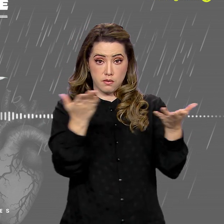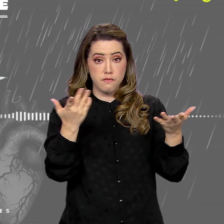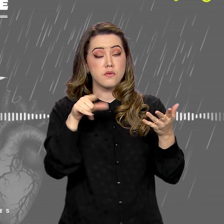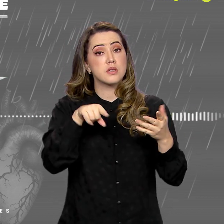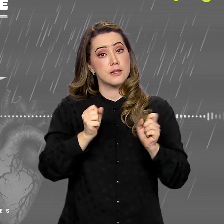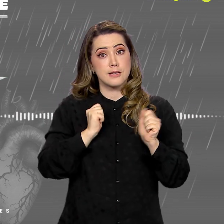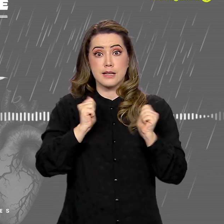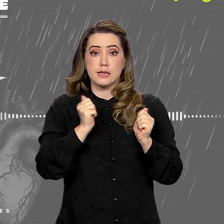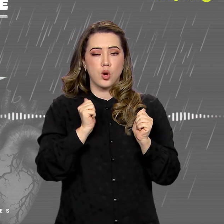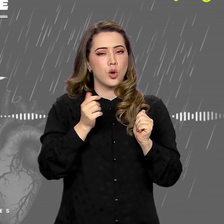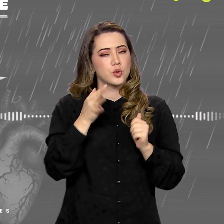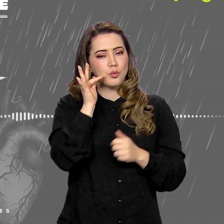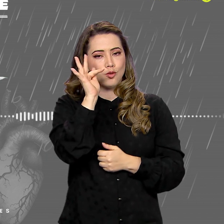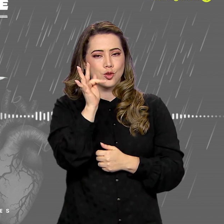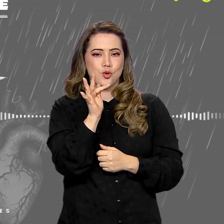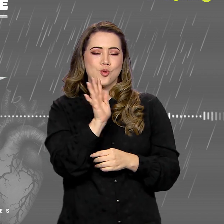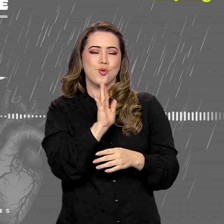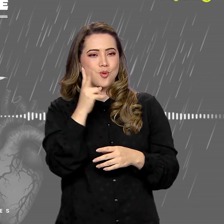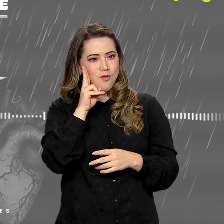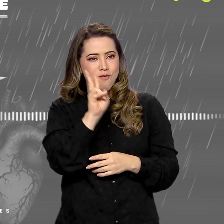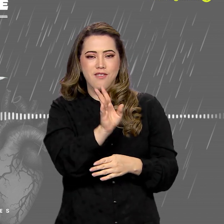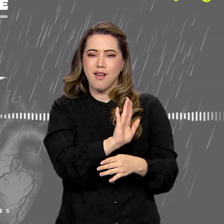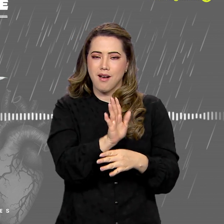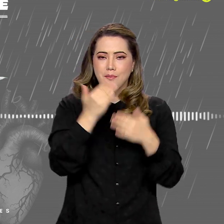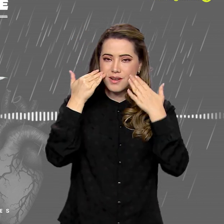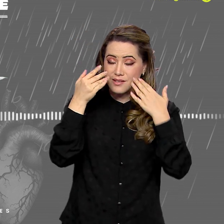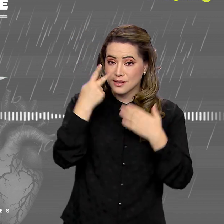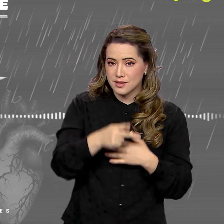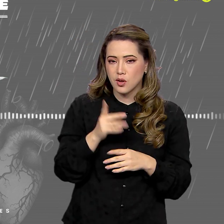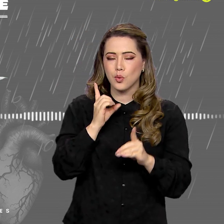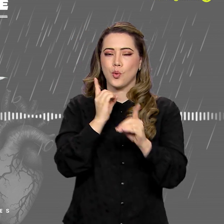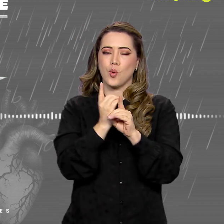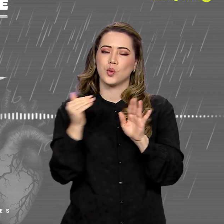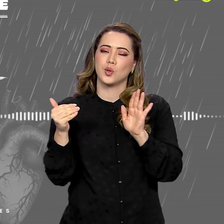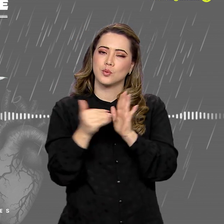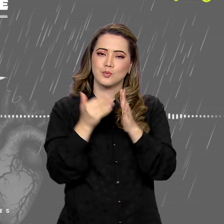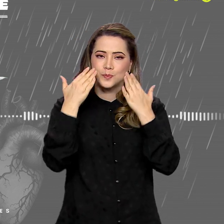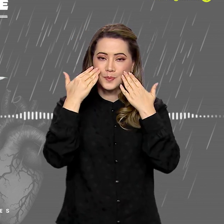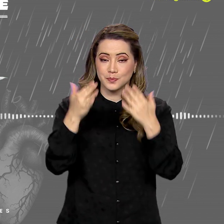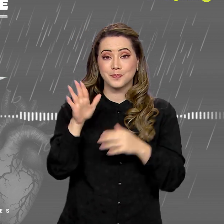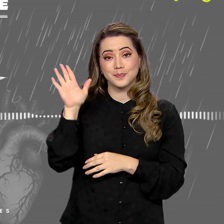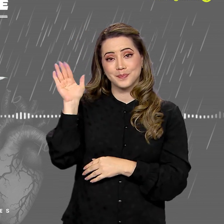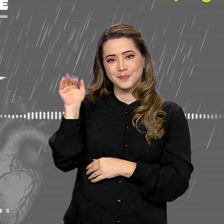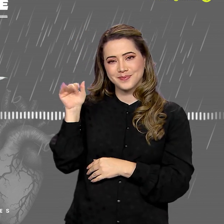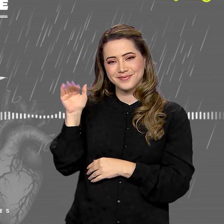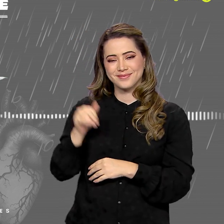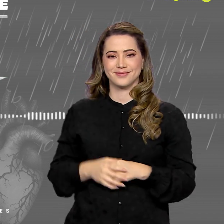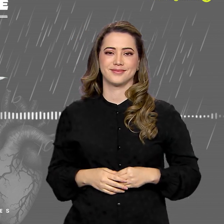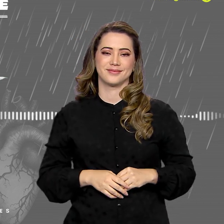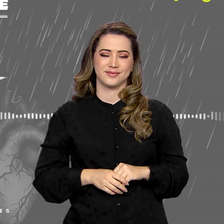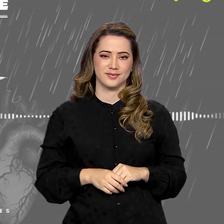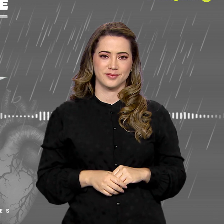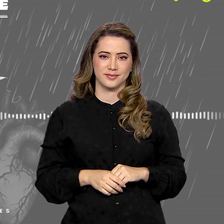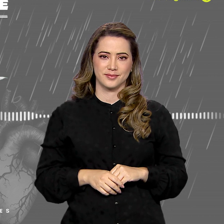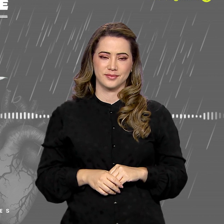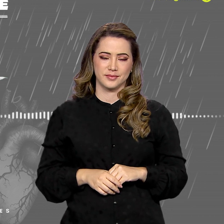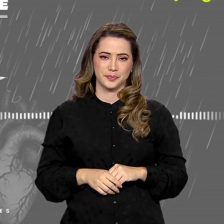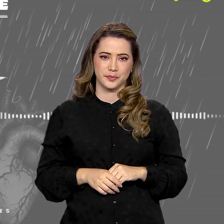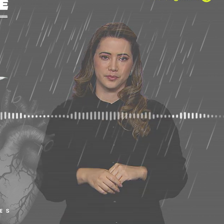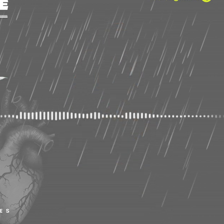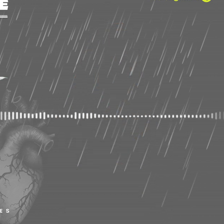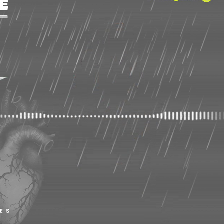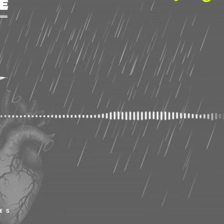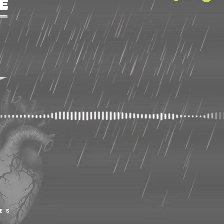gente. Eu espero que vocês tenham ansiosos para o próximo episódio, como eu estou também. A gente se encontra no último episódio. Até lá. Tchau.